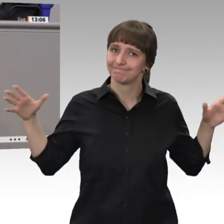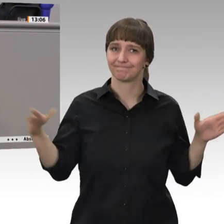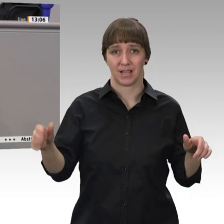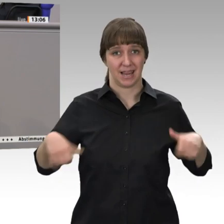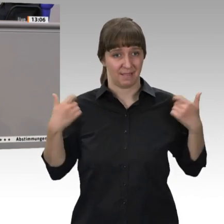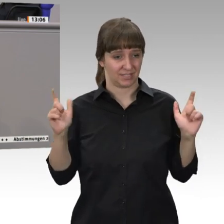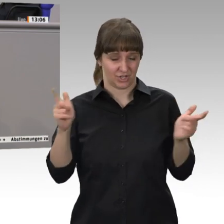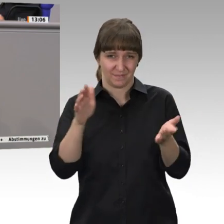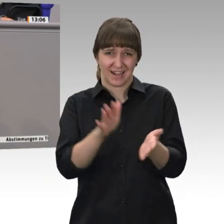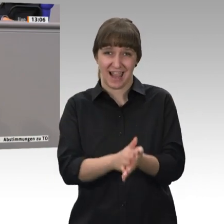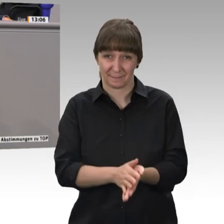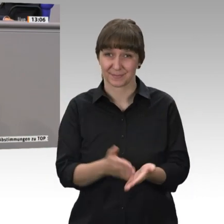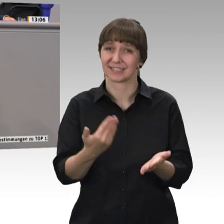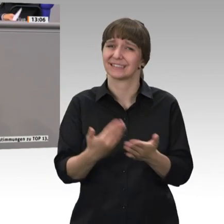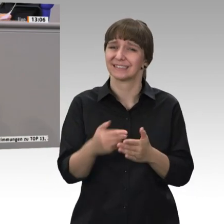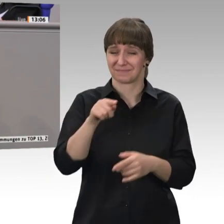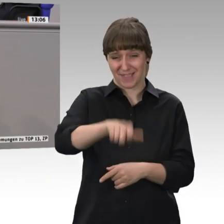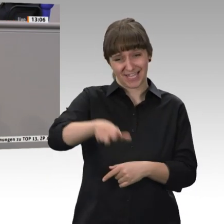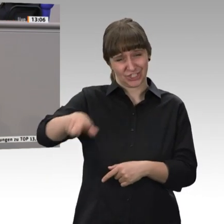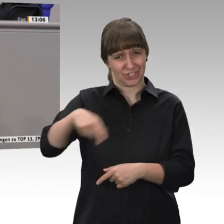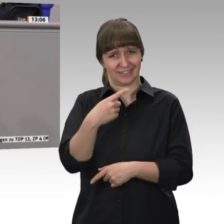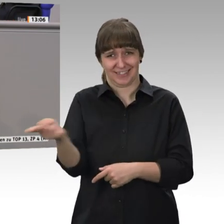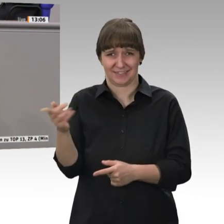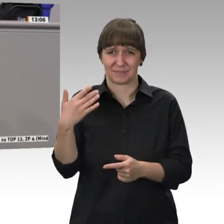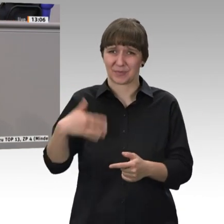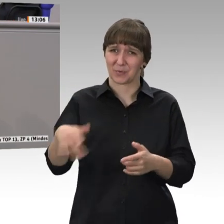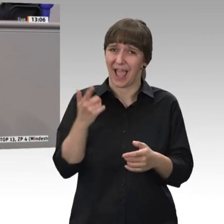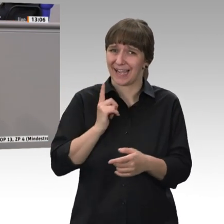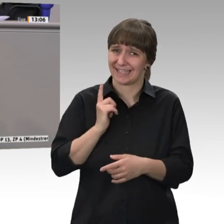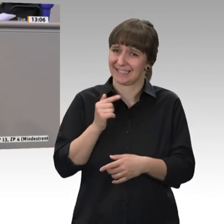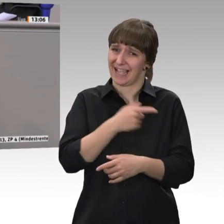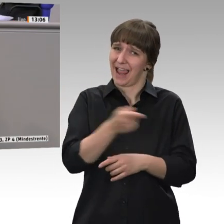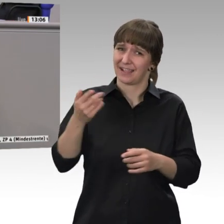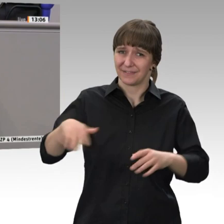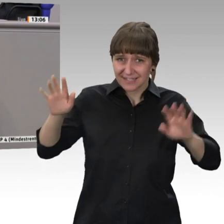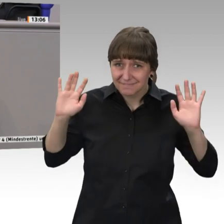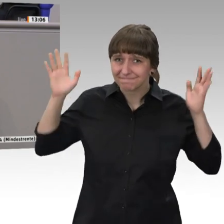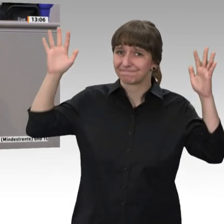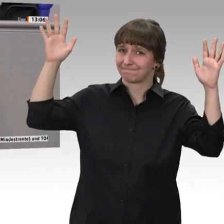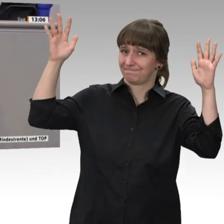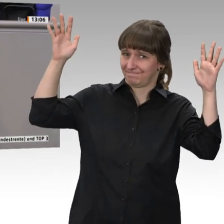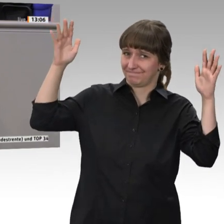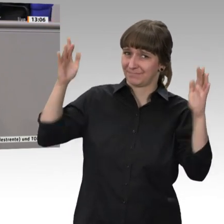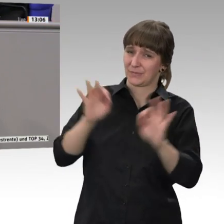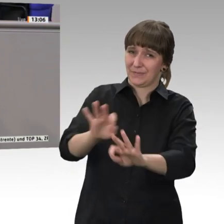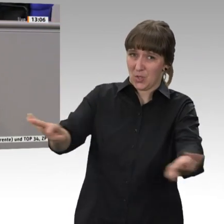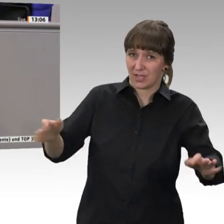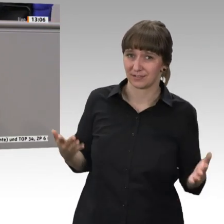ist zynisch, dass gerade diese Menschen, den wir hier, Standing Ovation, alle miteinander gespendet haben, nach einem Leben voller Arbeit und